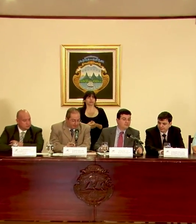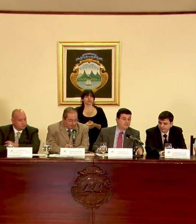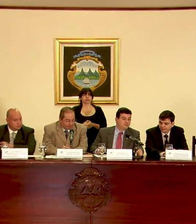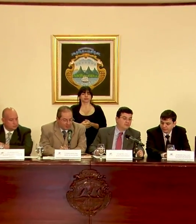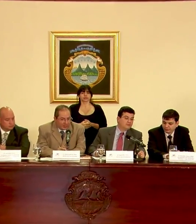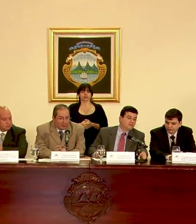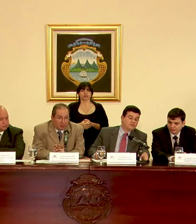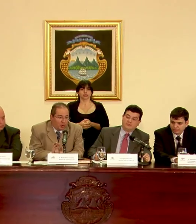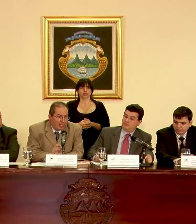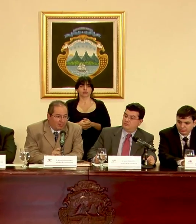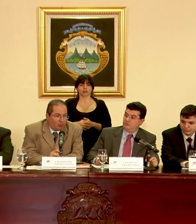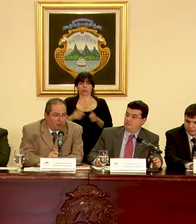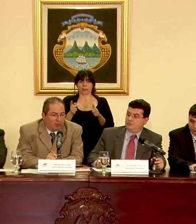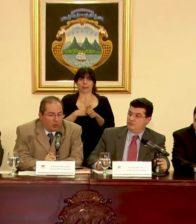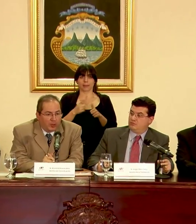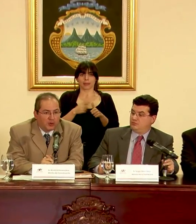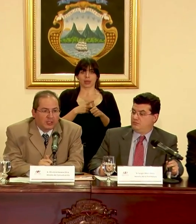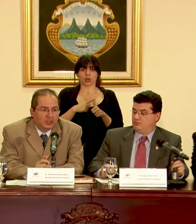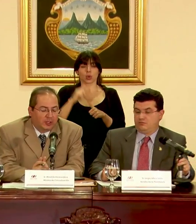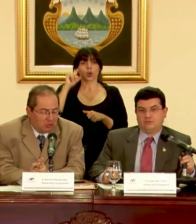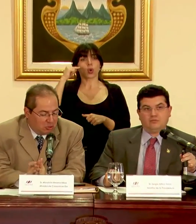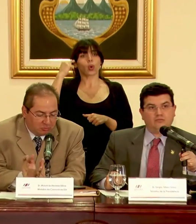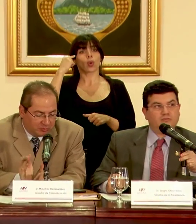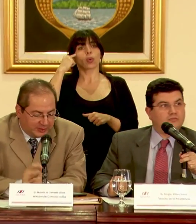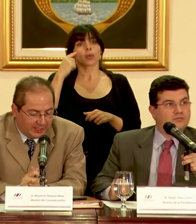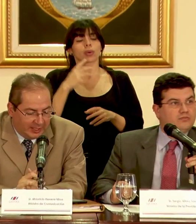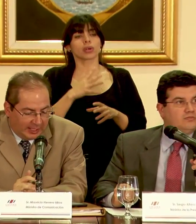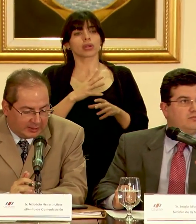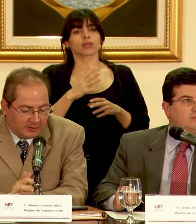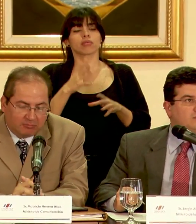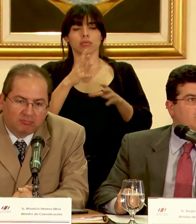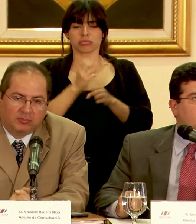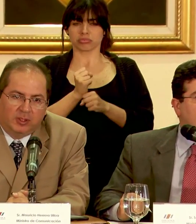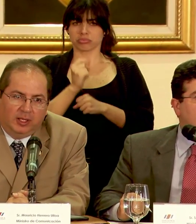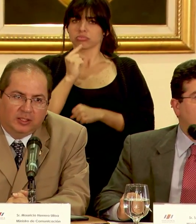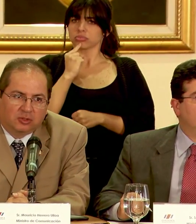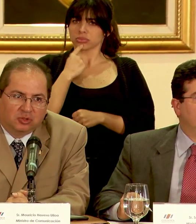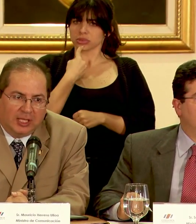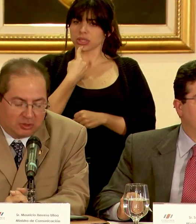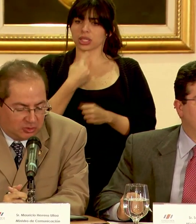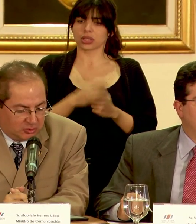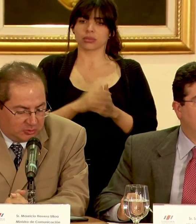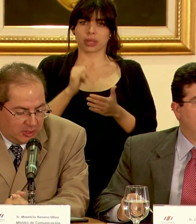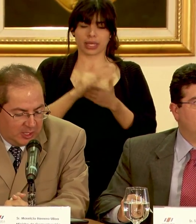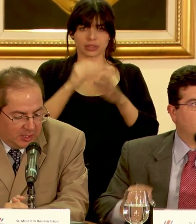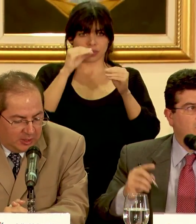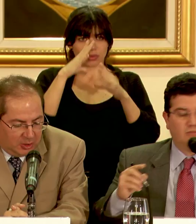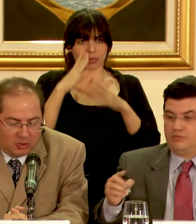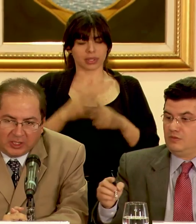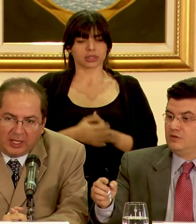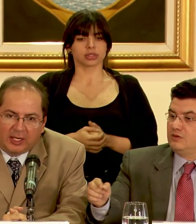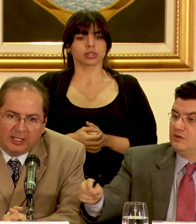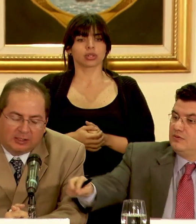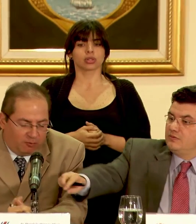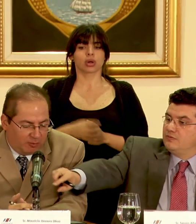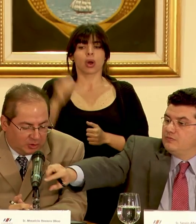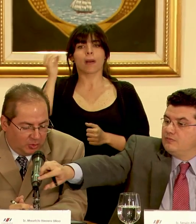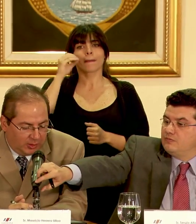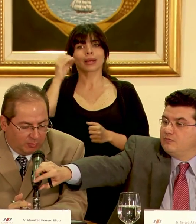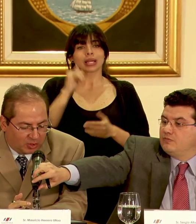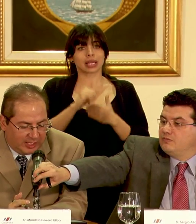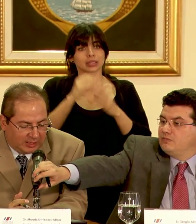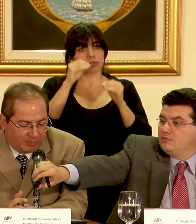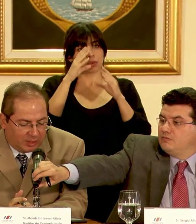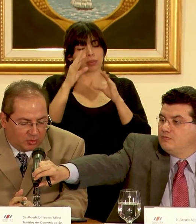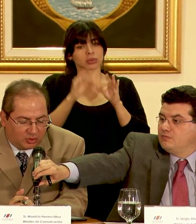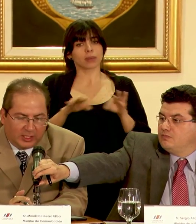en primer lugar el gobierno recibe con seriedad estos datos considera que es información